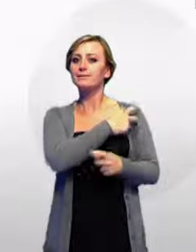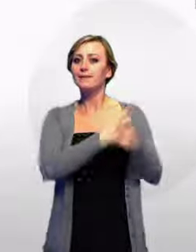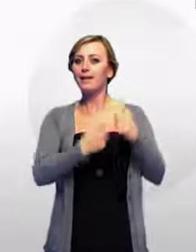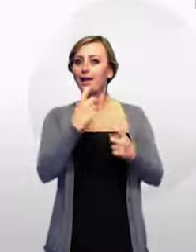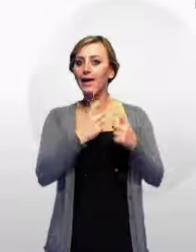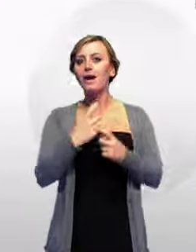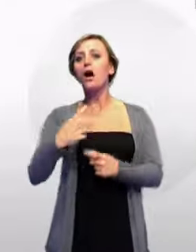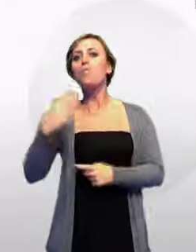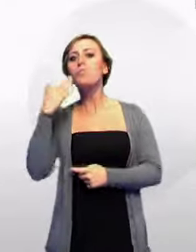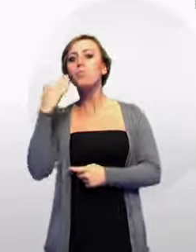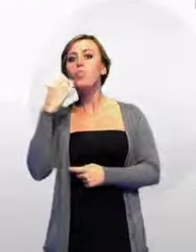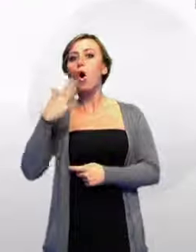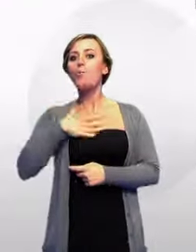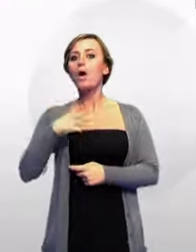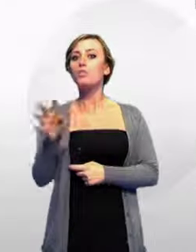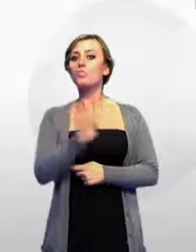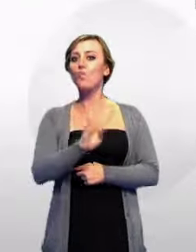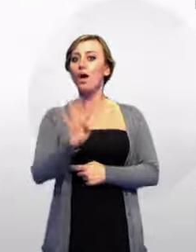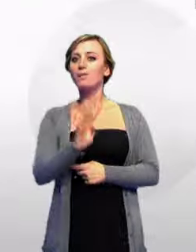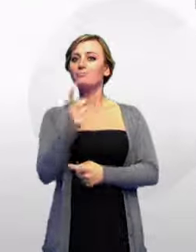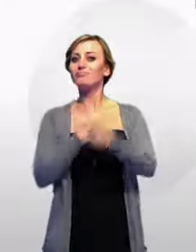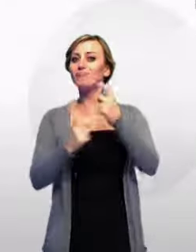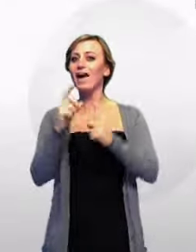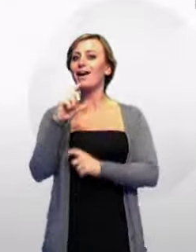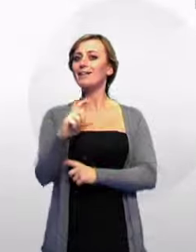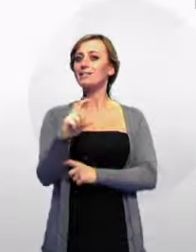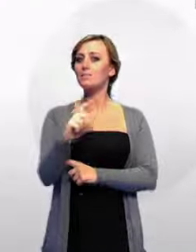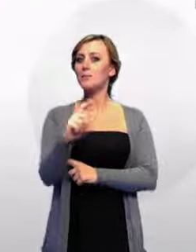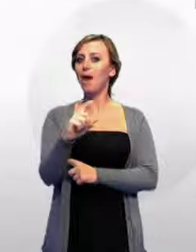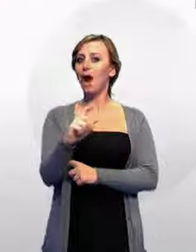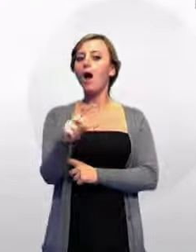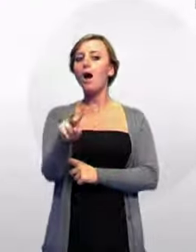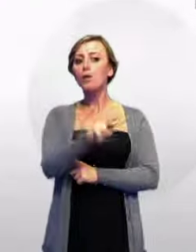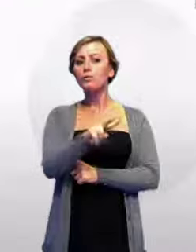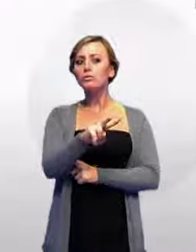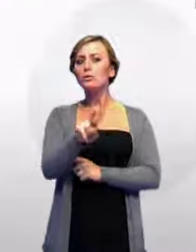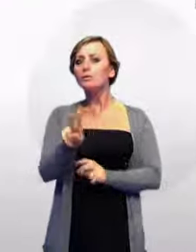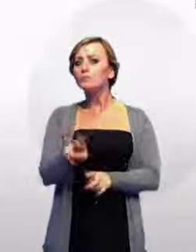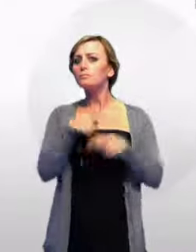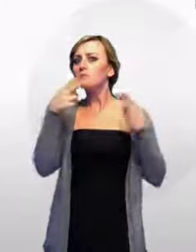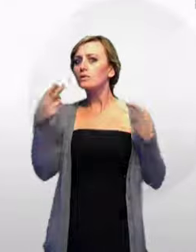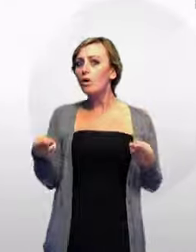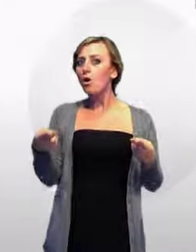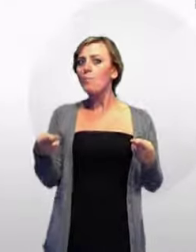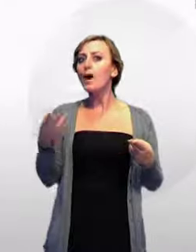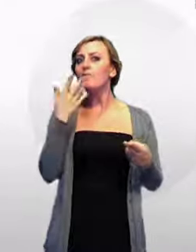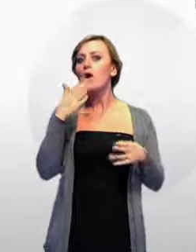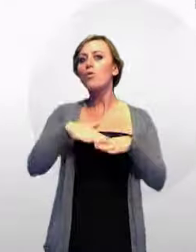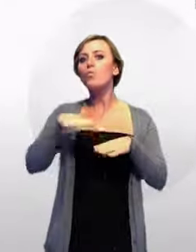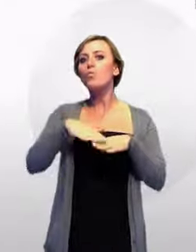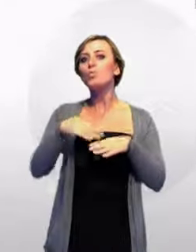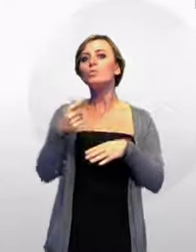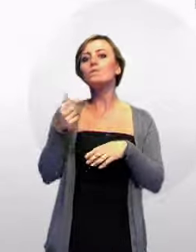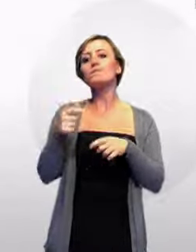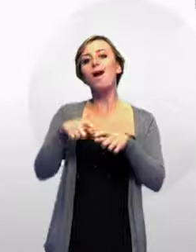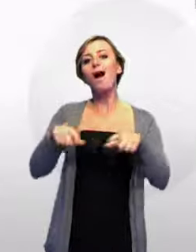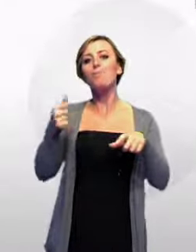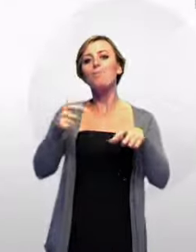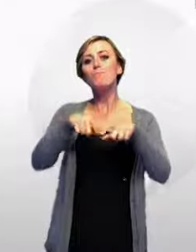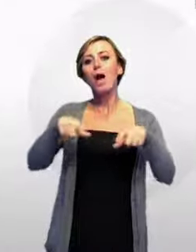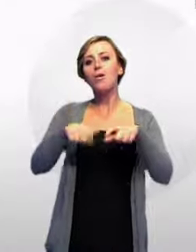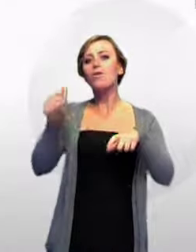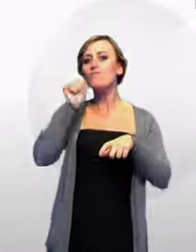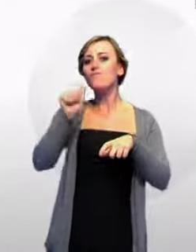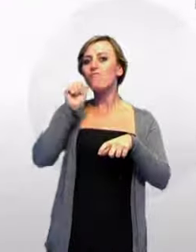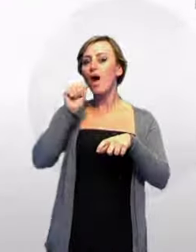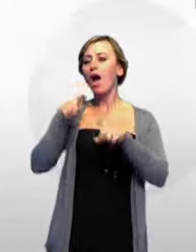sono stati sorpresi mentre cercavano di smerciare la falsa banconota in un esercizio commerciale dove avevano acquistato della frutta.